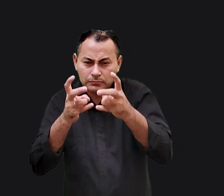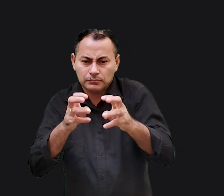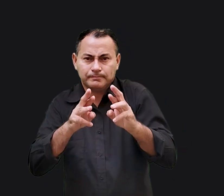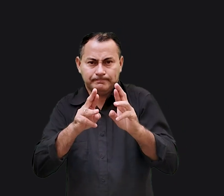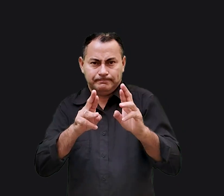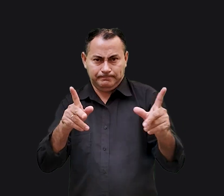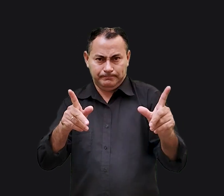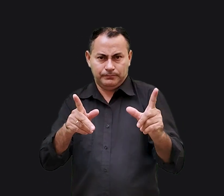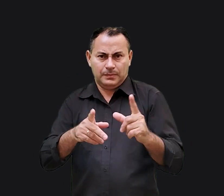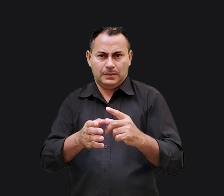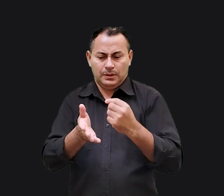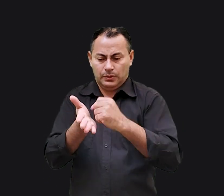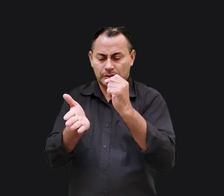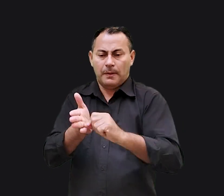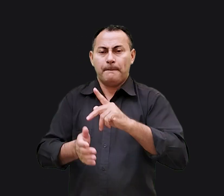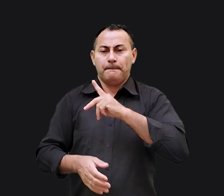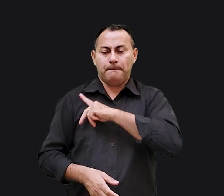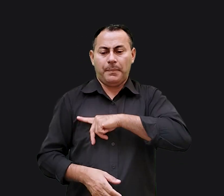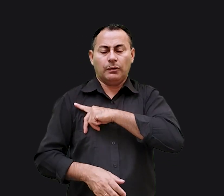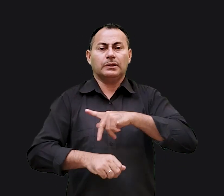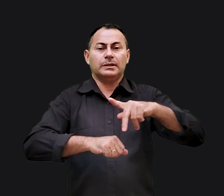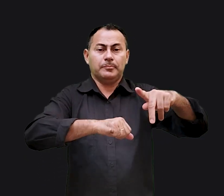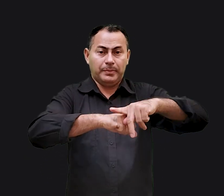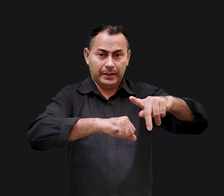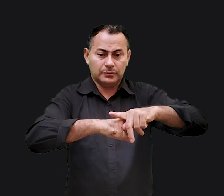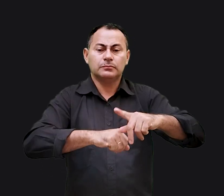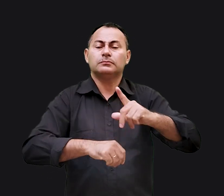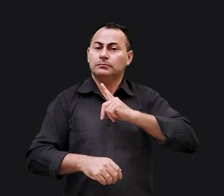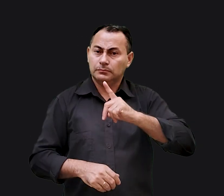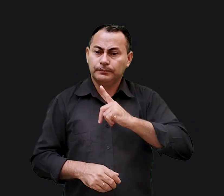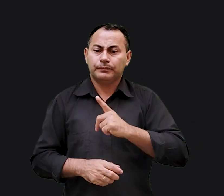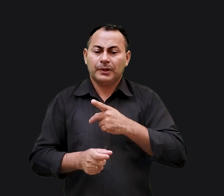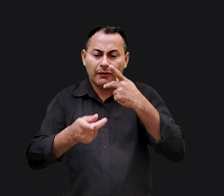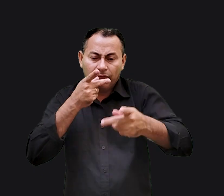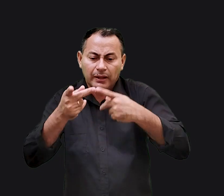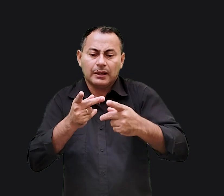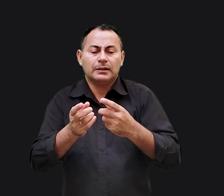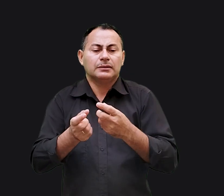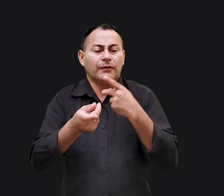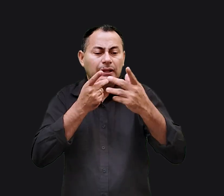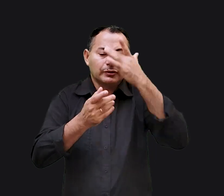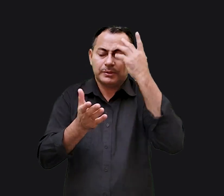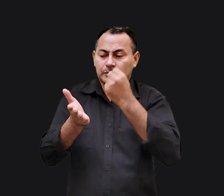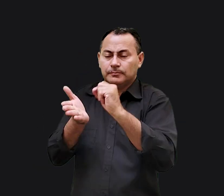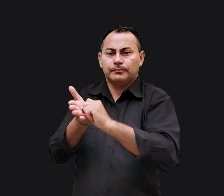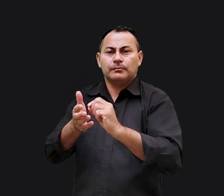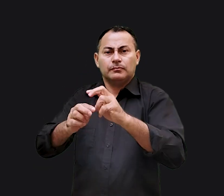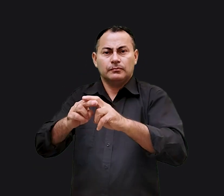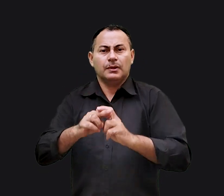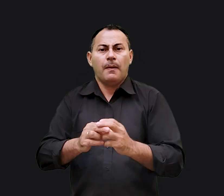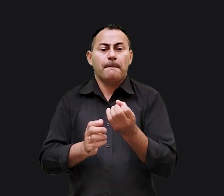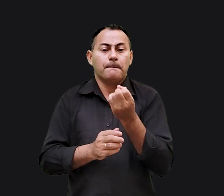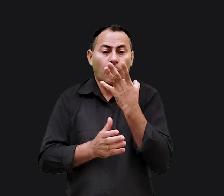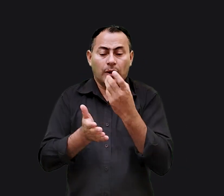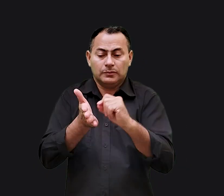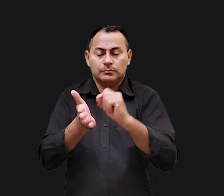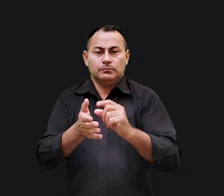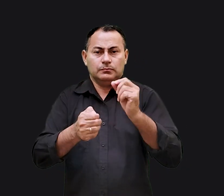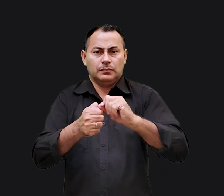grego percebe a diferença entre os escritos de Paulo e Pedro, que tinha que ditar suas cartas. Por causa de sua boa